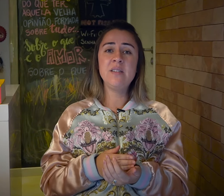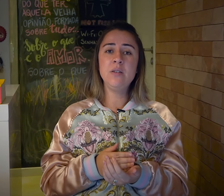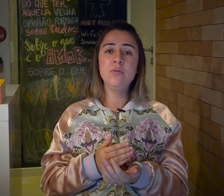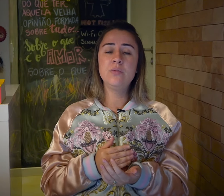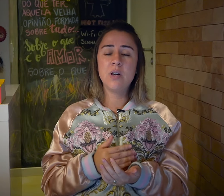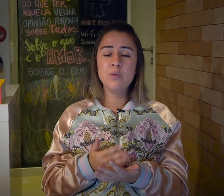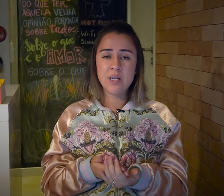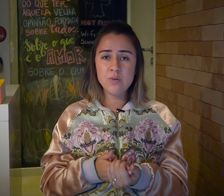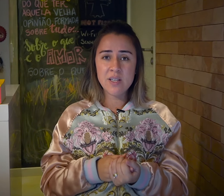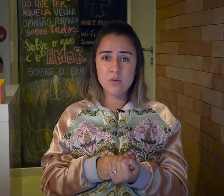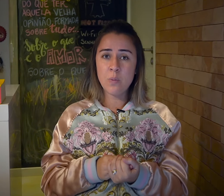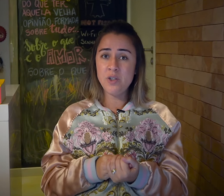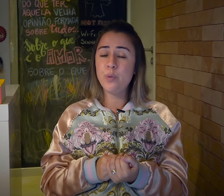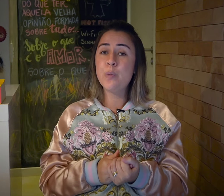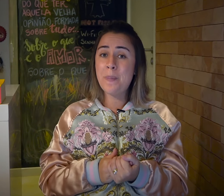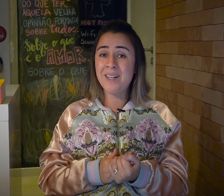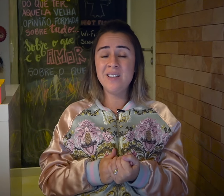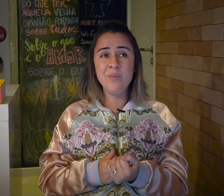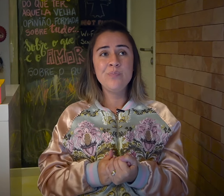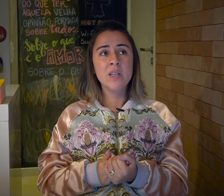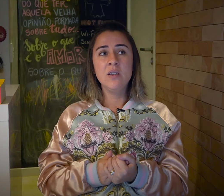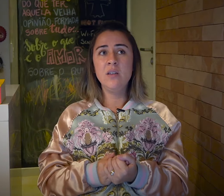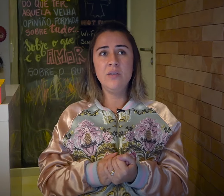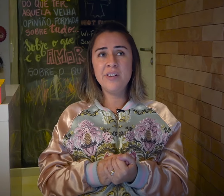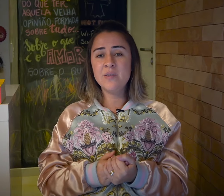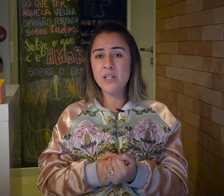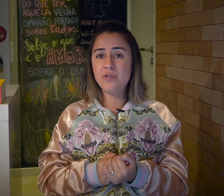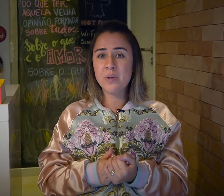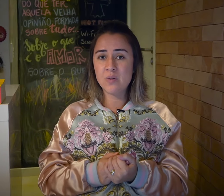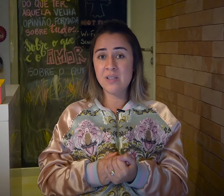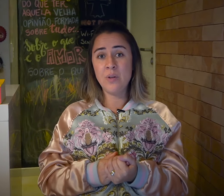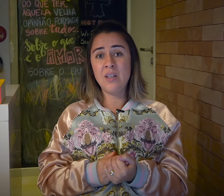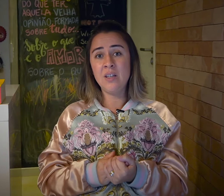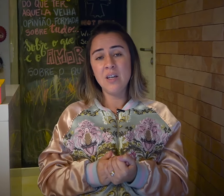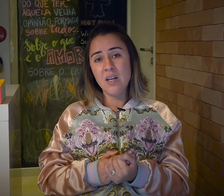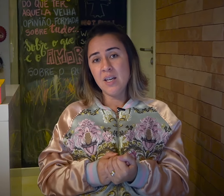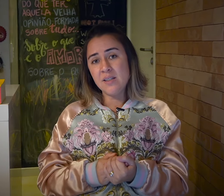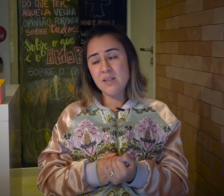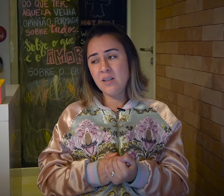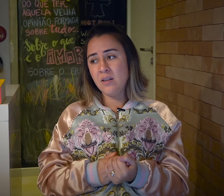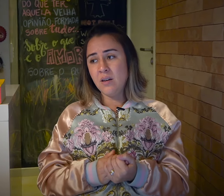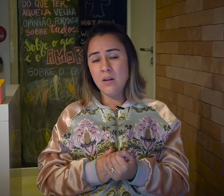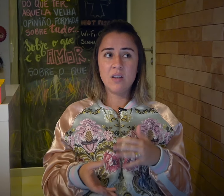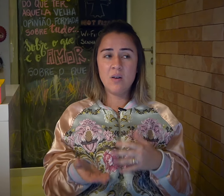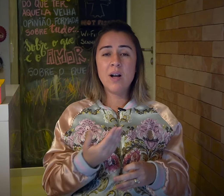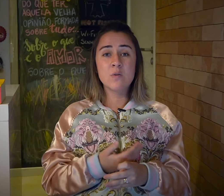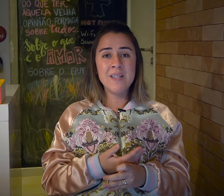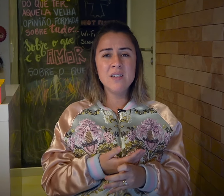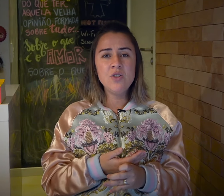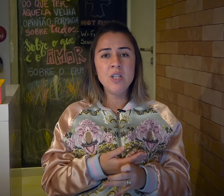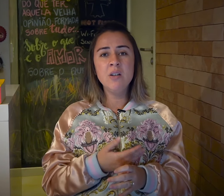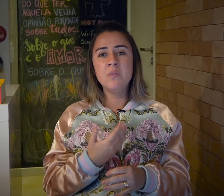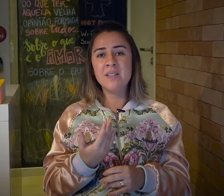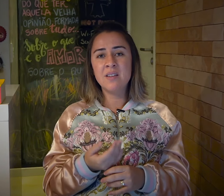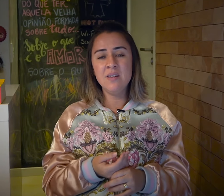sido abusados sexualmente por um padre. E, infelizmente, foi uma situação em que esse é um caso mais antigo, mas que